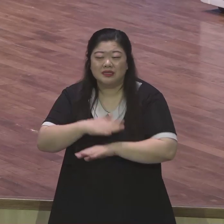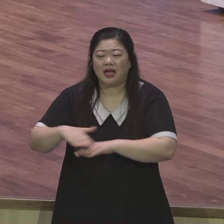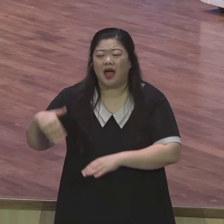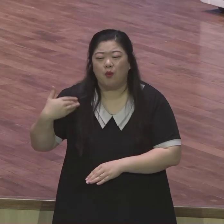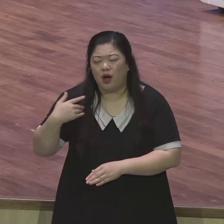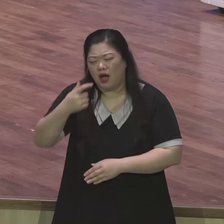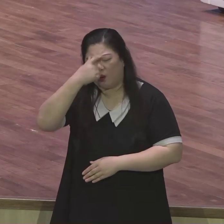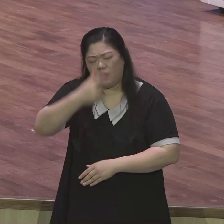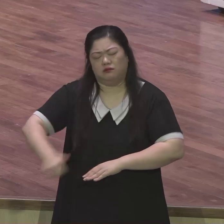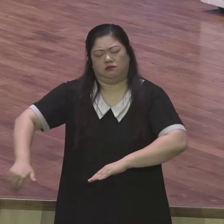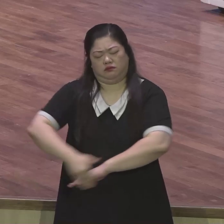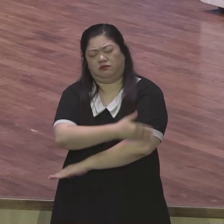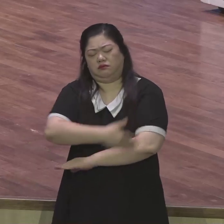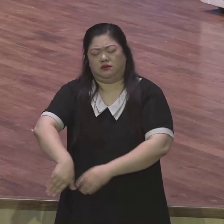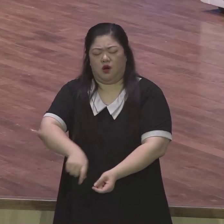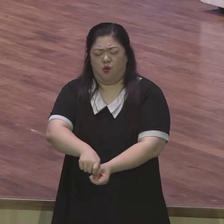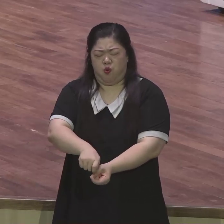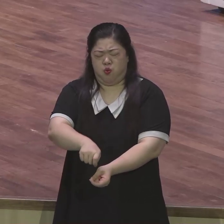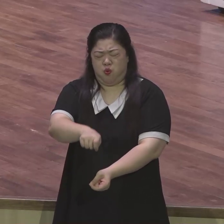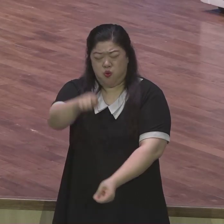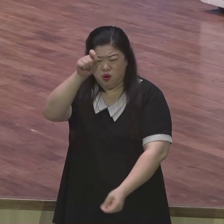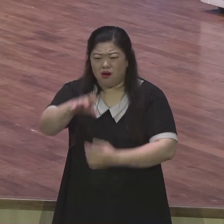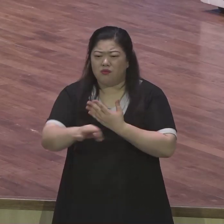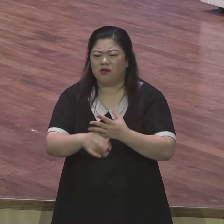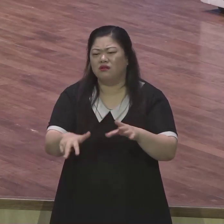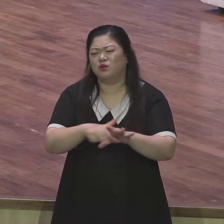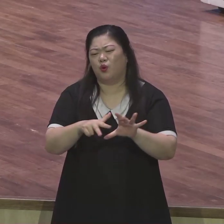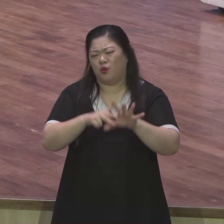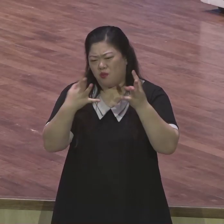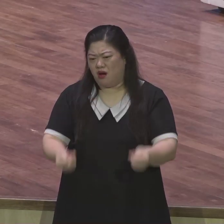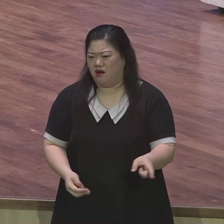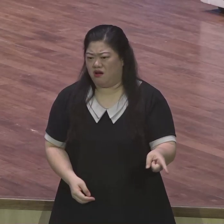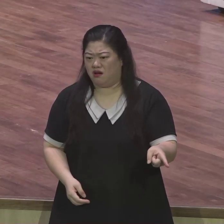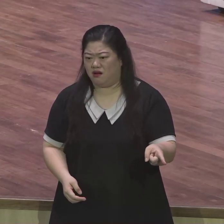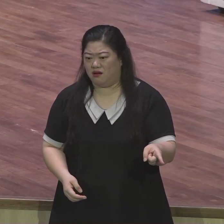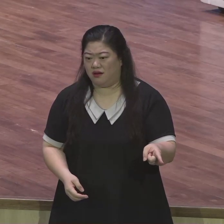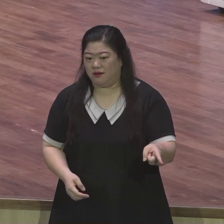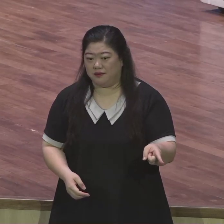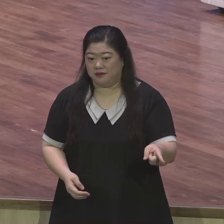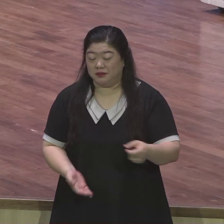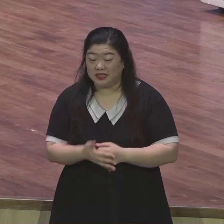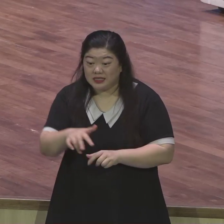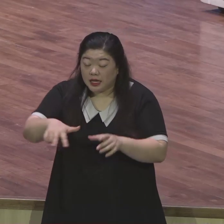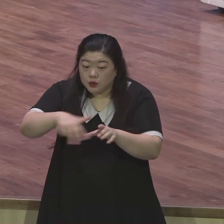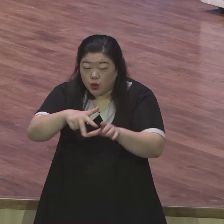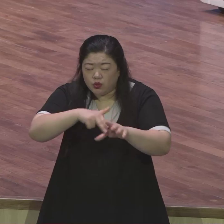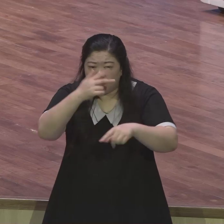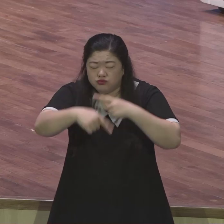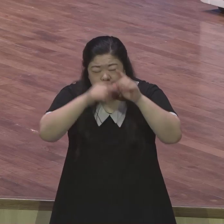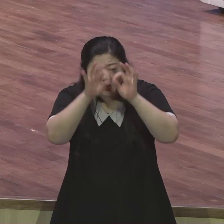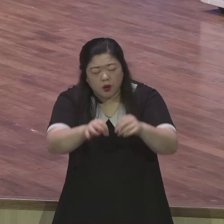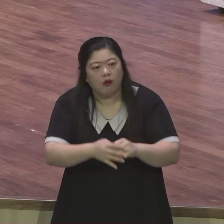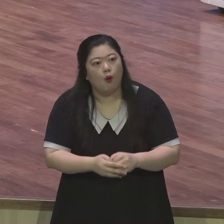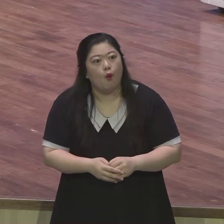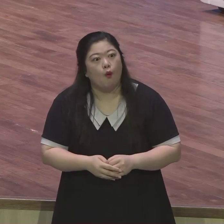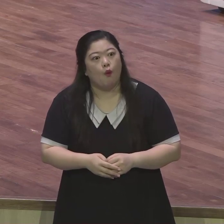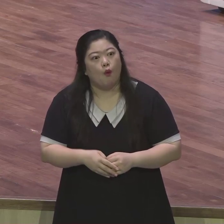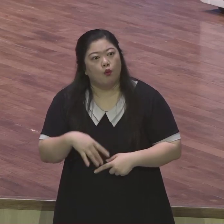이 종교적 믿음이 뿌리가 내려 있습니다 이 종교적 믿음의 메시지는 설득력이 있어요 아주 강력한 힘이 있어요 열심히 살아,